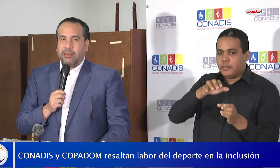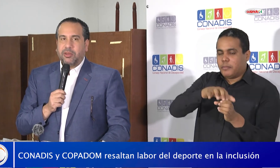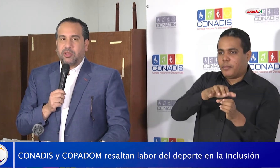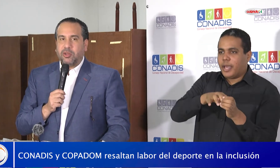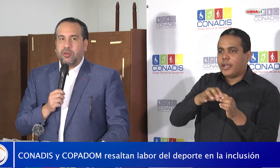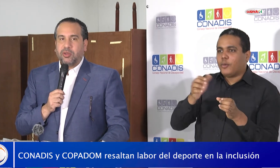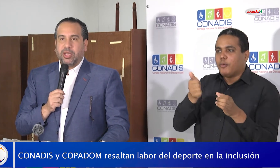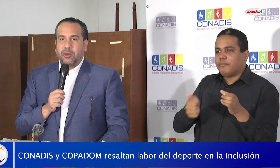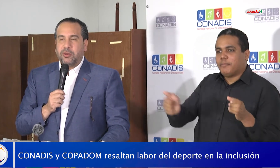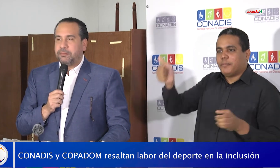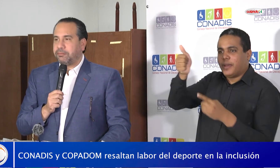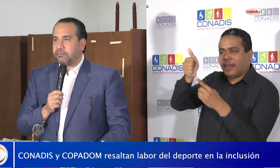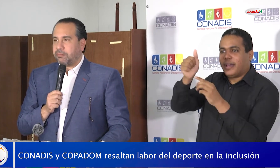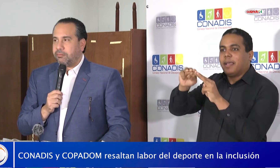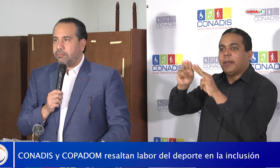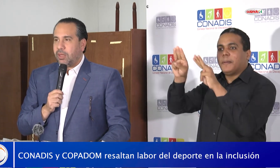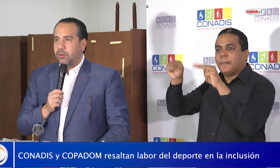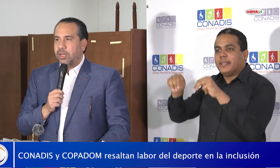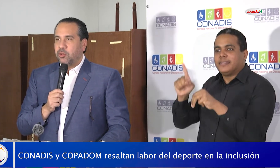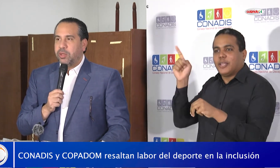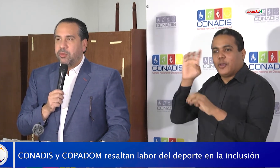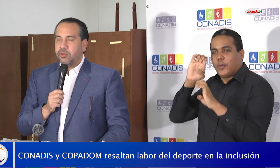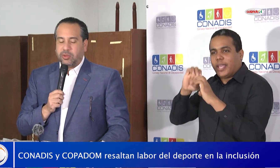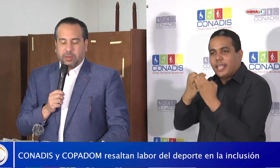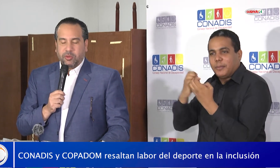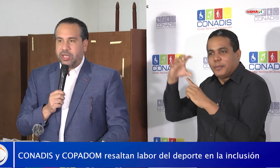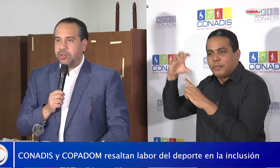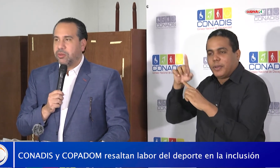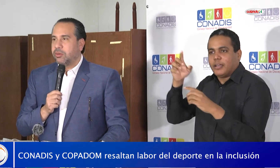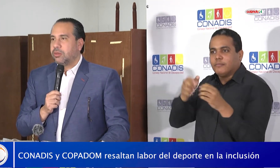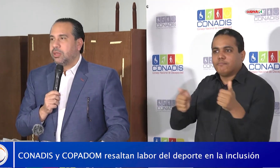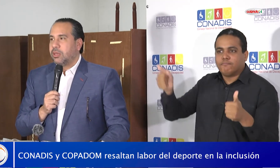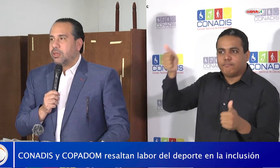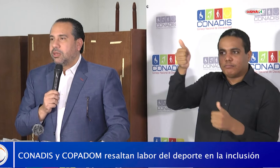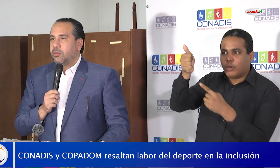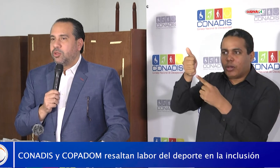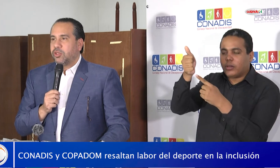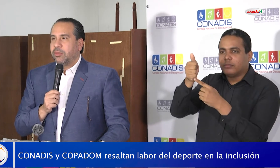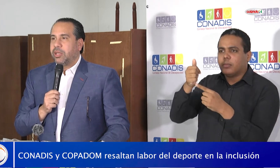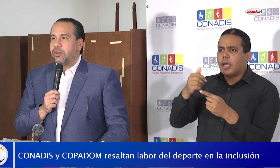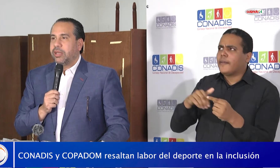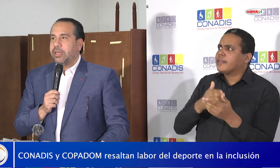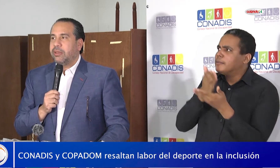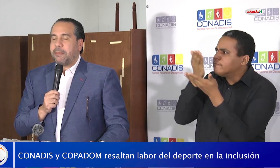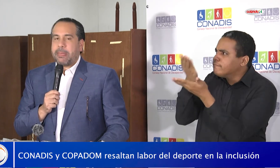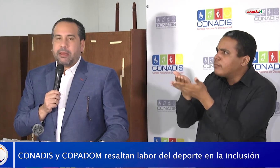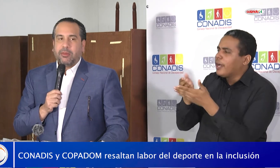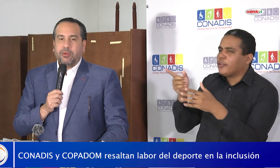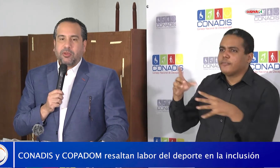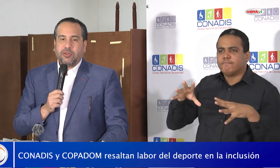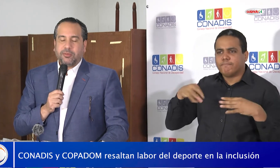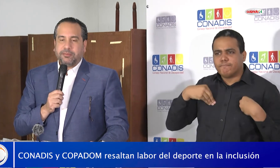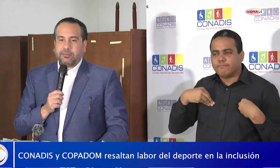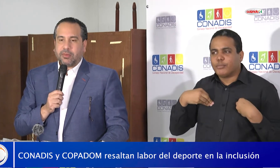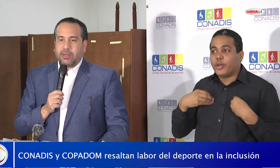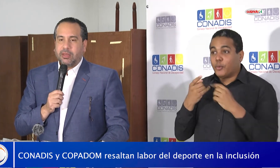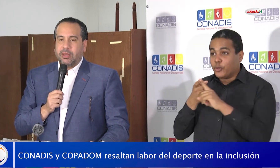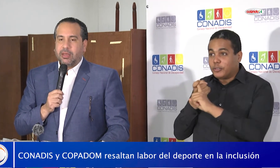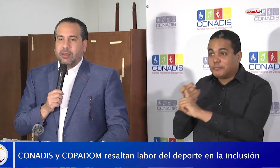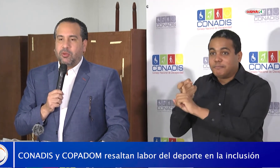nosotros nos llegó, lo asumimos, hemos hecho muchos amigos aquí, hemos